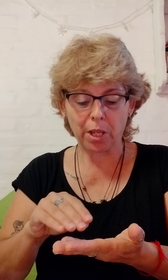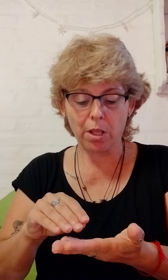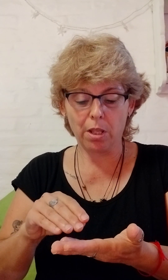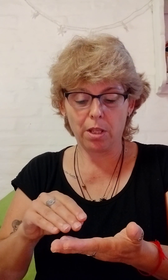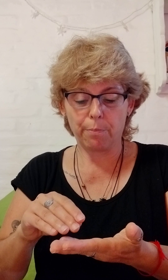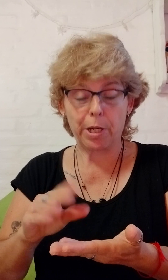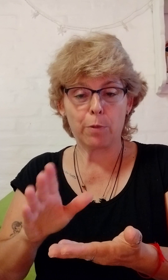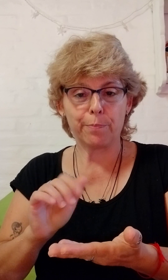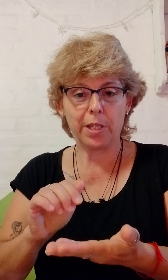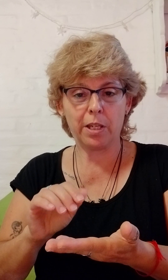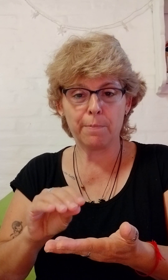Perdón.